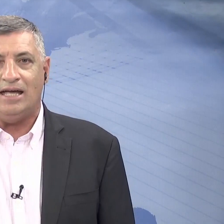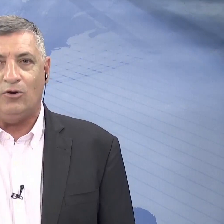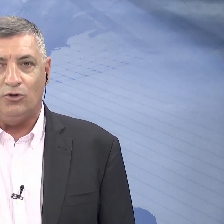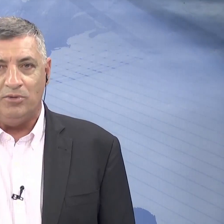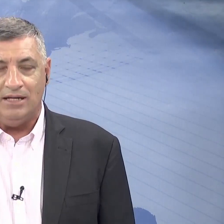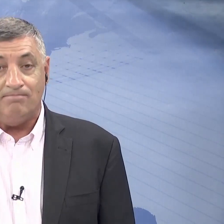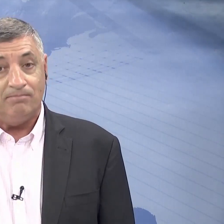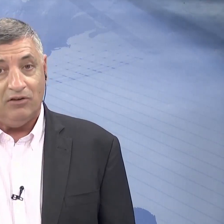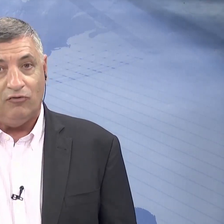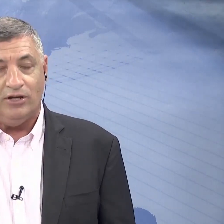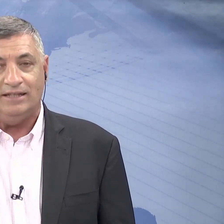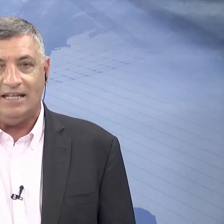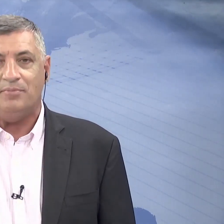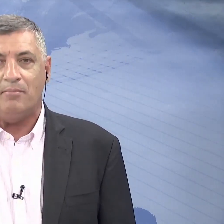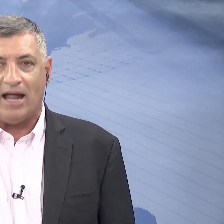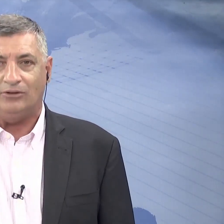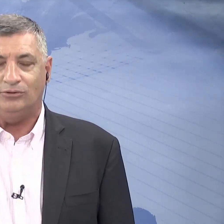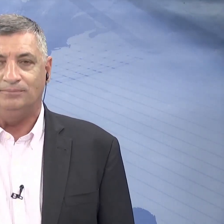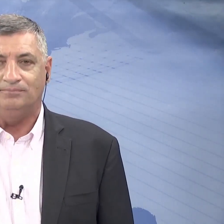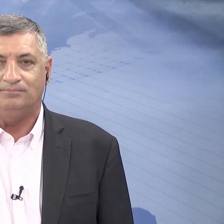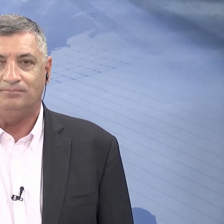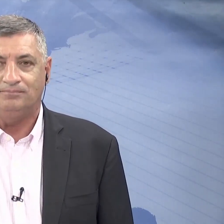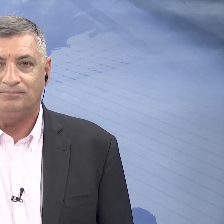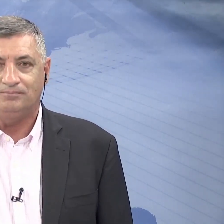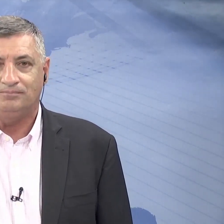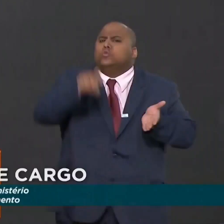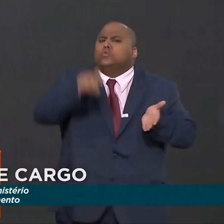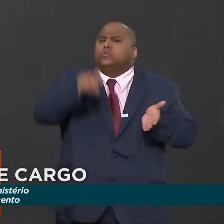Ministério da Economia, que foi desmembrado.